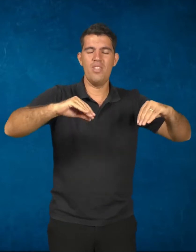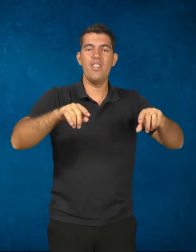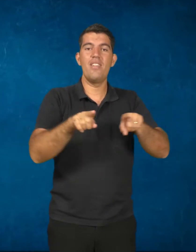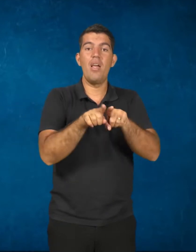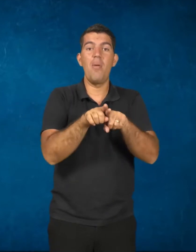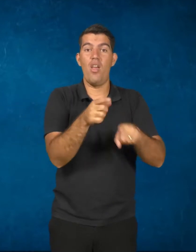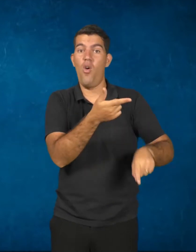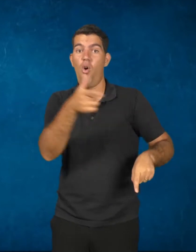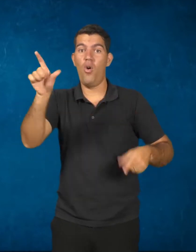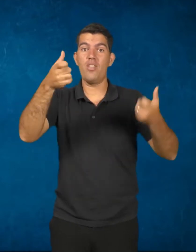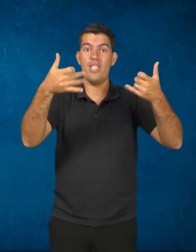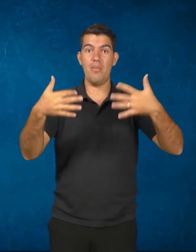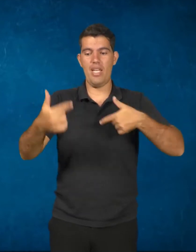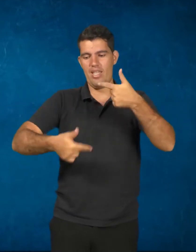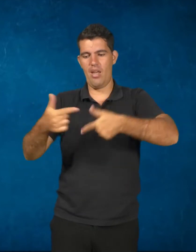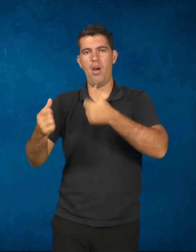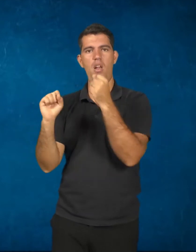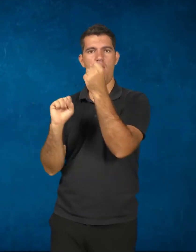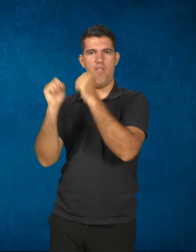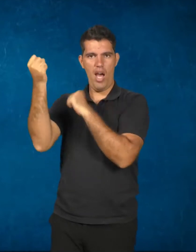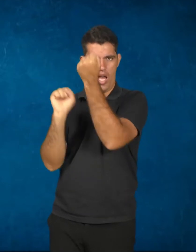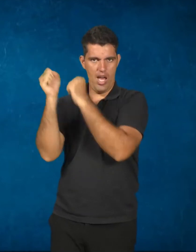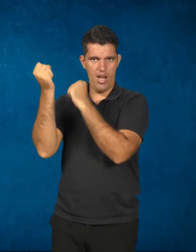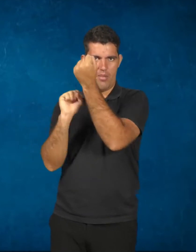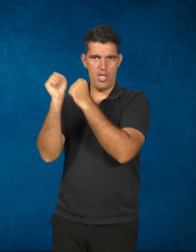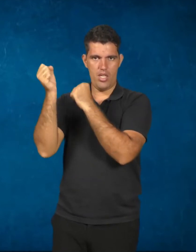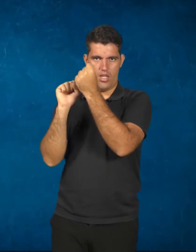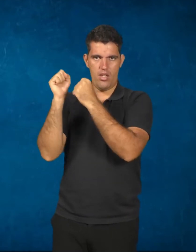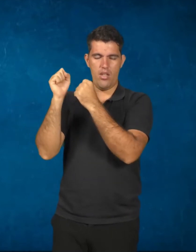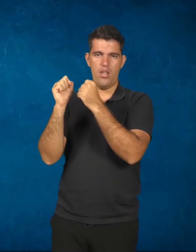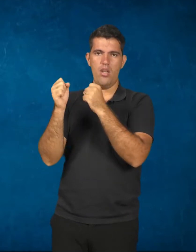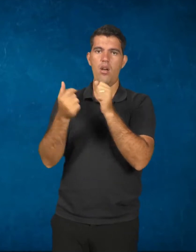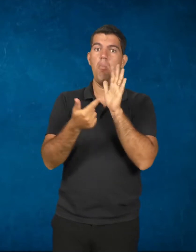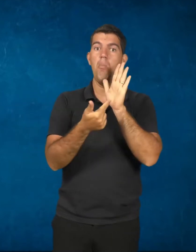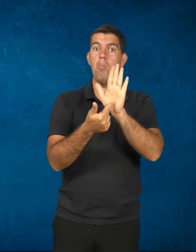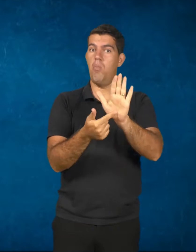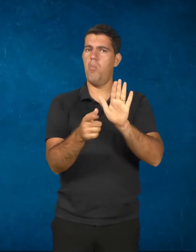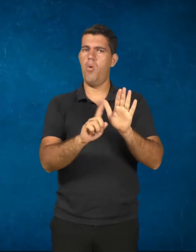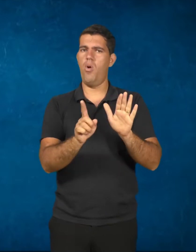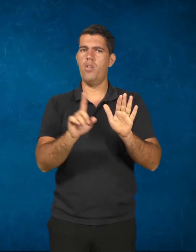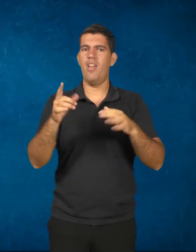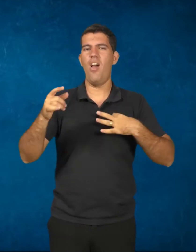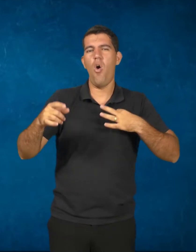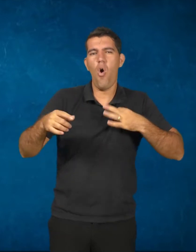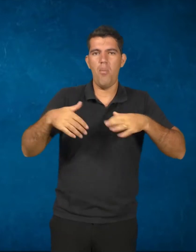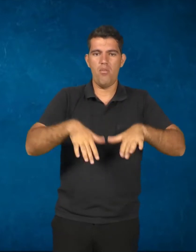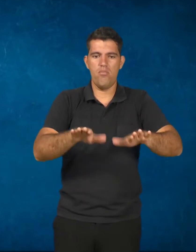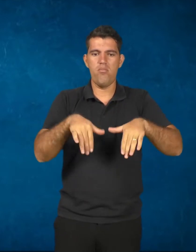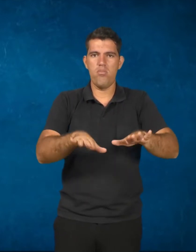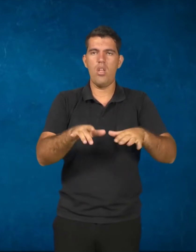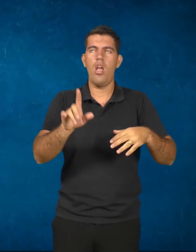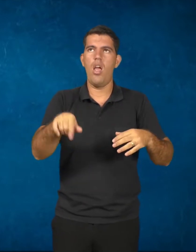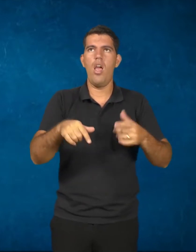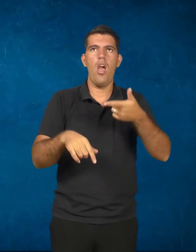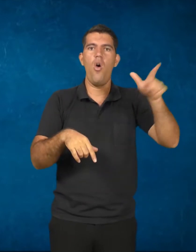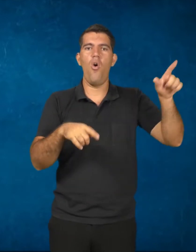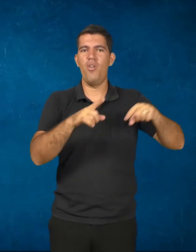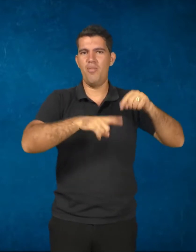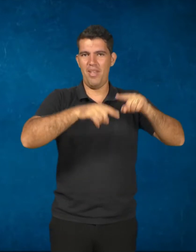sobre o trabalho na fábrica. Aqui a gente não mostra uma produção de camisa, por exemplo. É uma produção de um outro objeto.